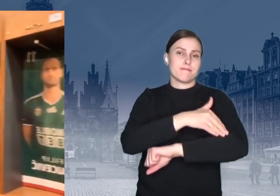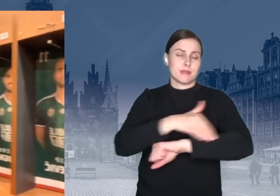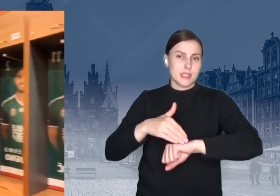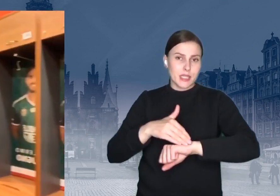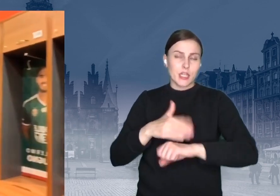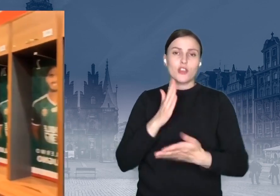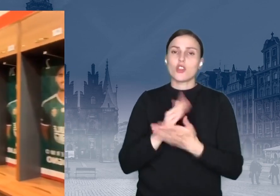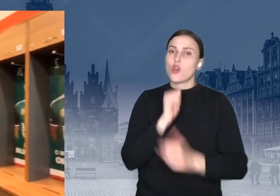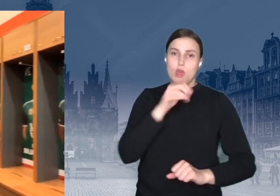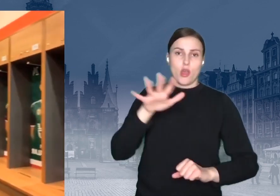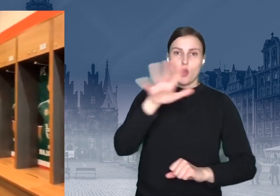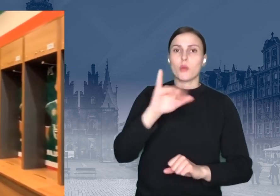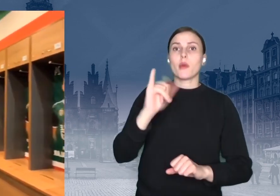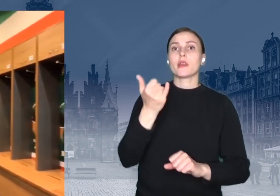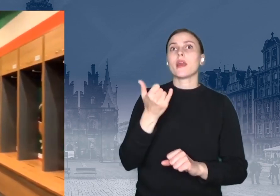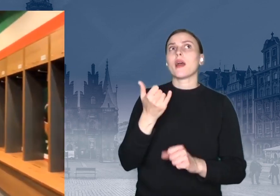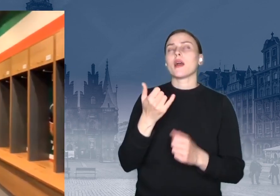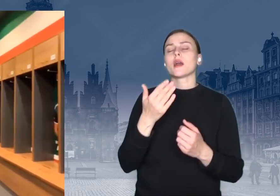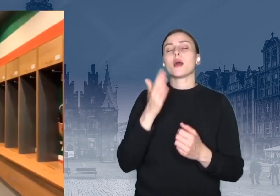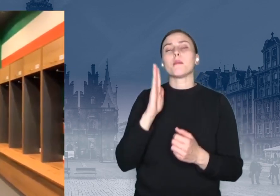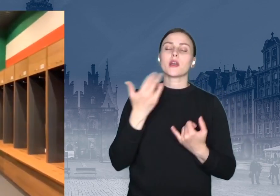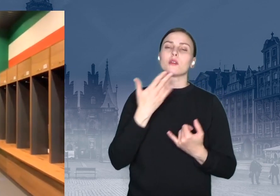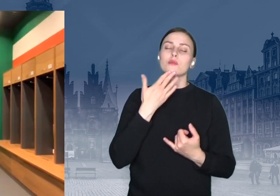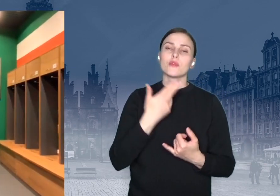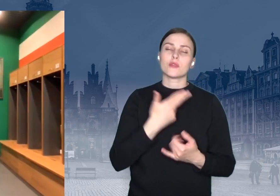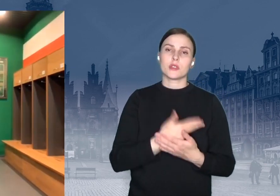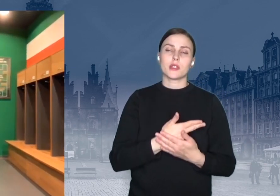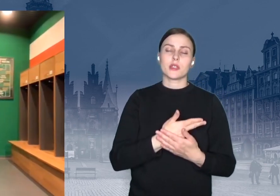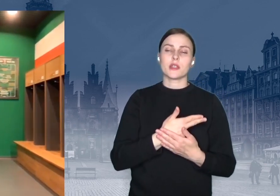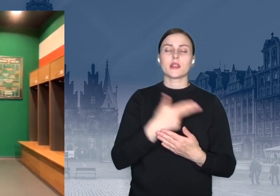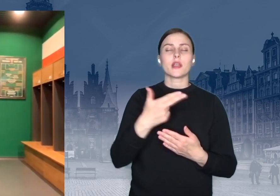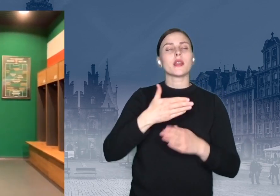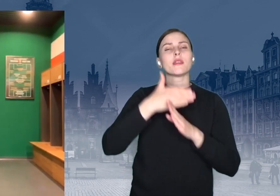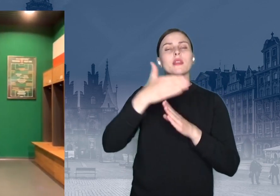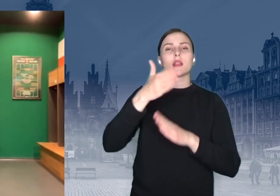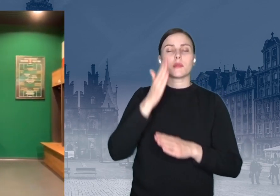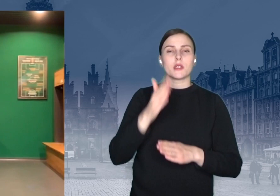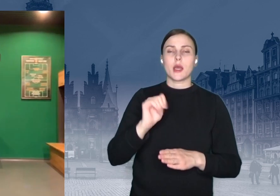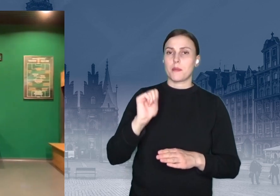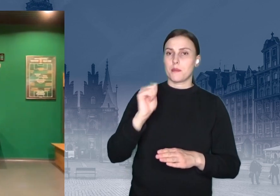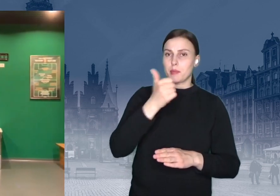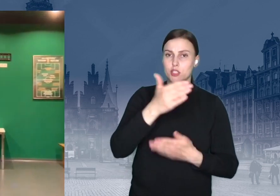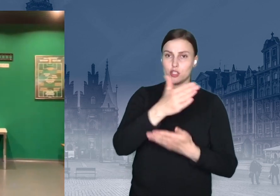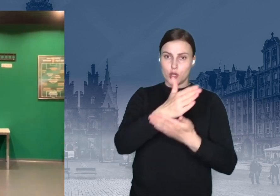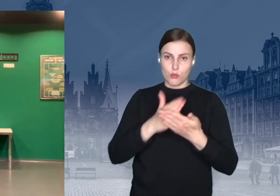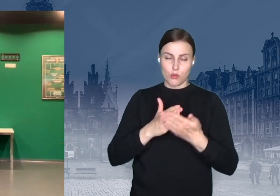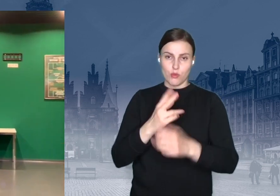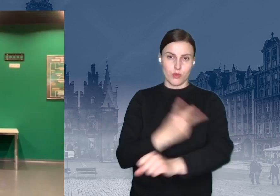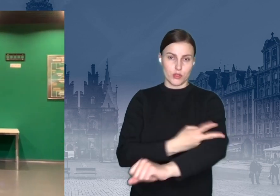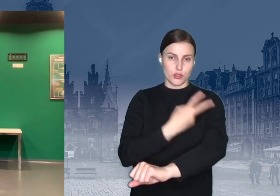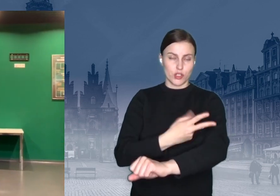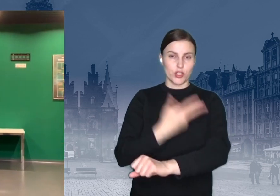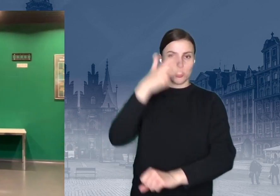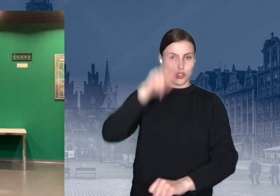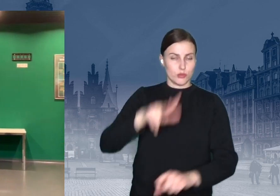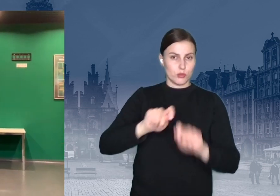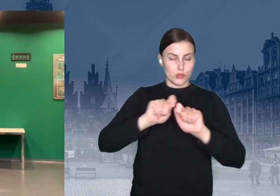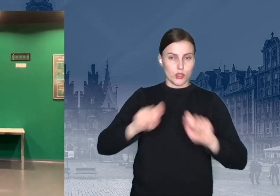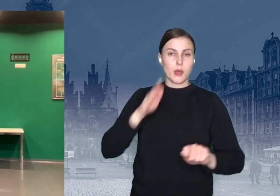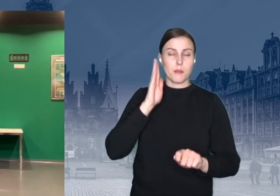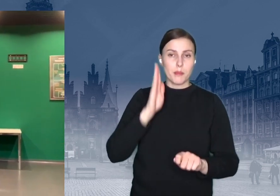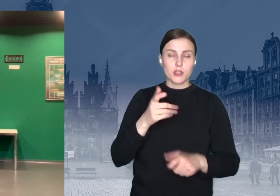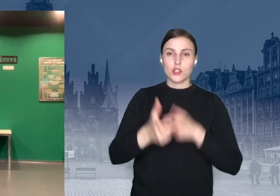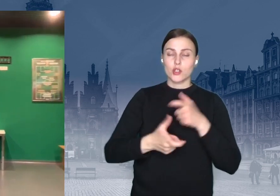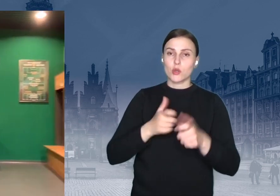wyglądało, moi drodzy, dalej. Wiecie, w pierwszej połowie czerwca, po trzymiesięcznej przerwie, mają zostać otwarte także